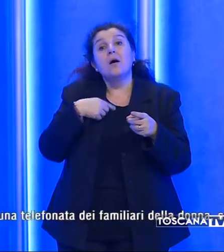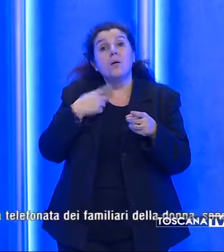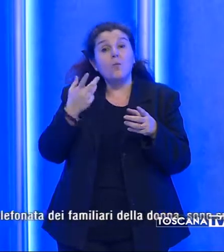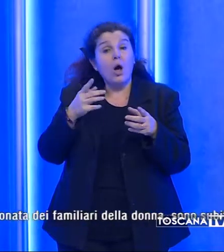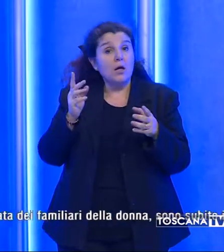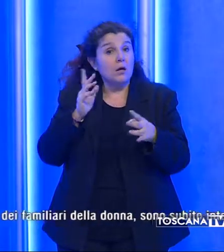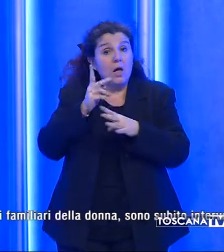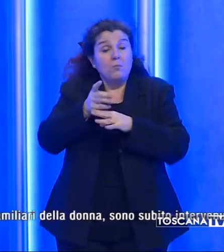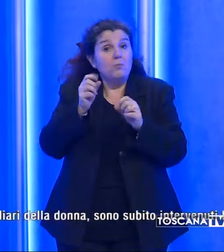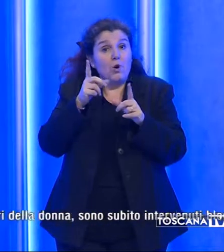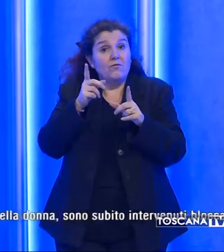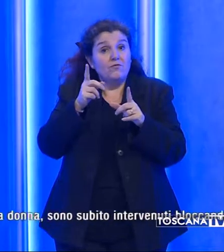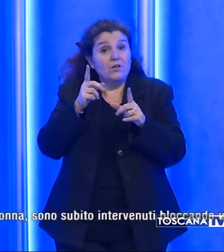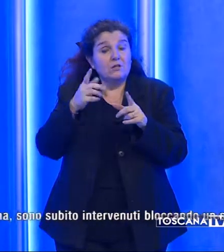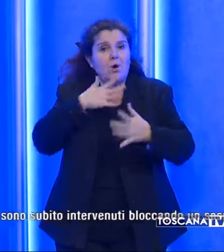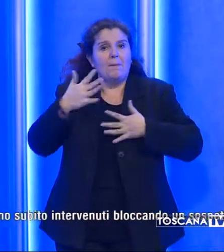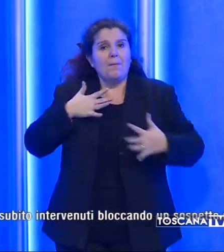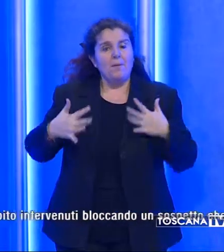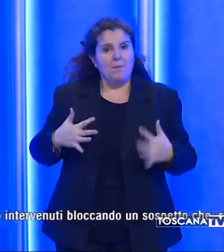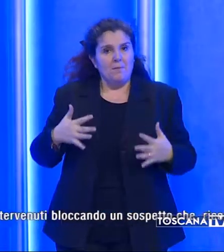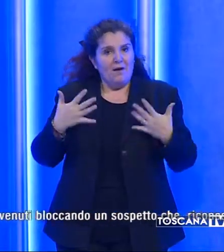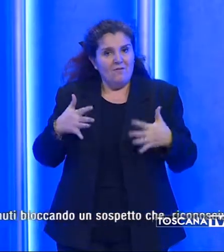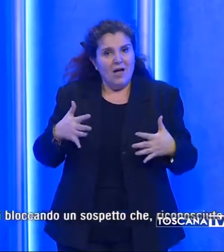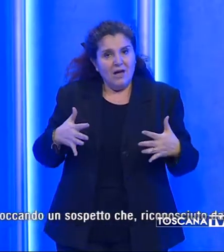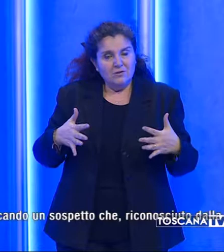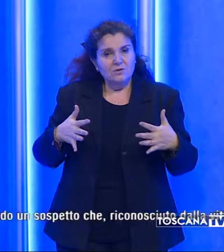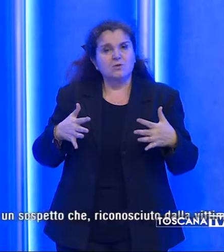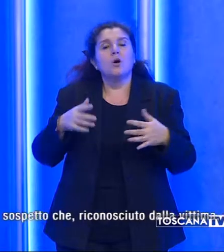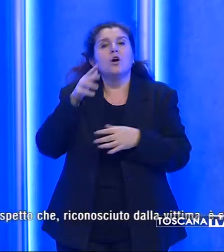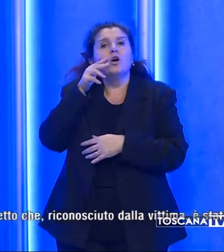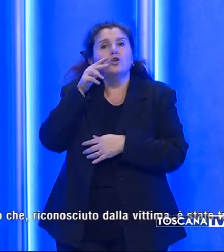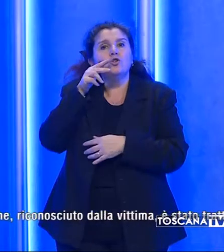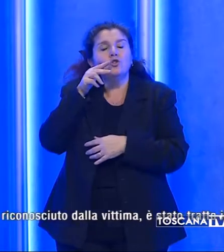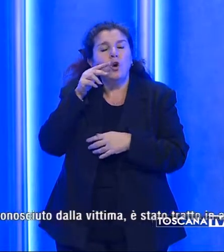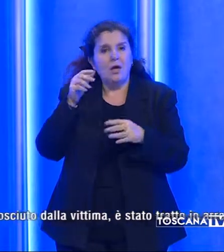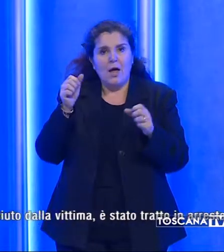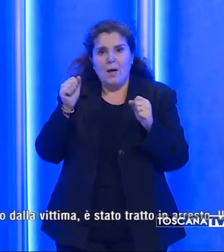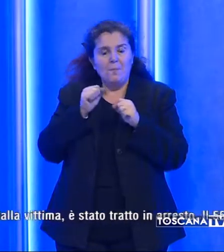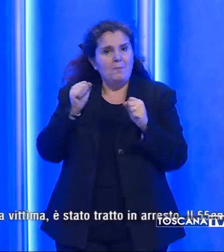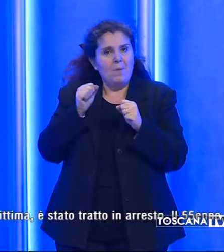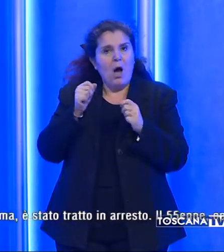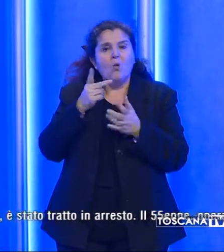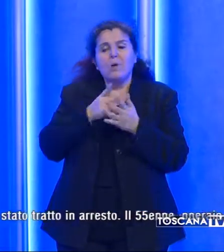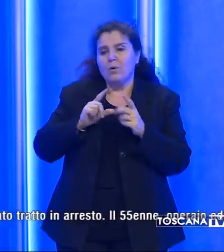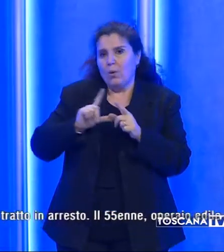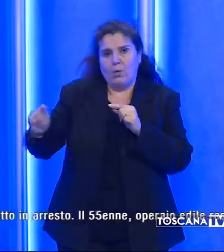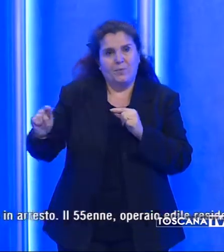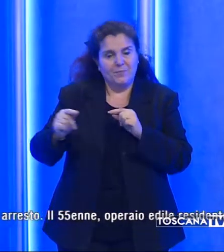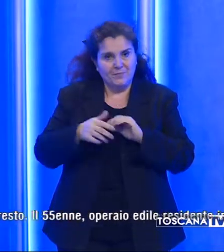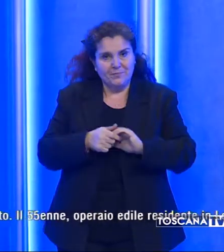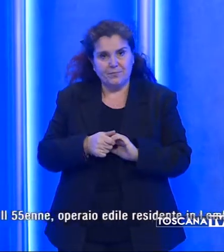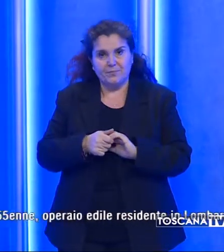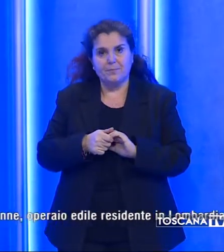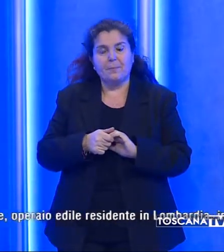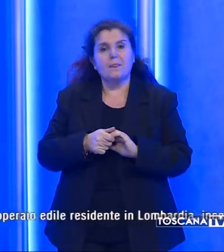raptus l'avrebbe palpeggiata più volte mentre la donna impaurita cercava di allontanarsi.